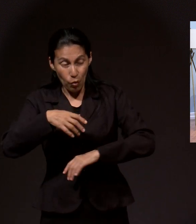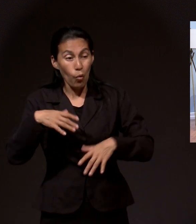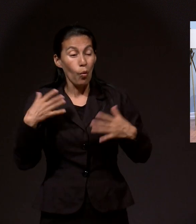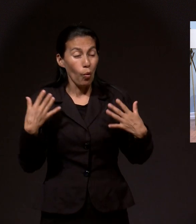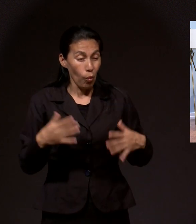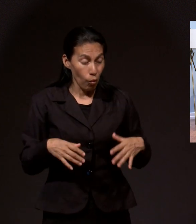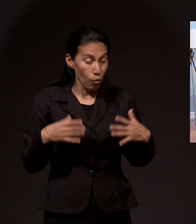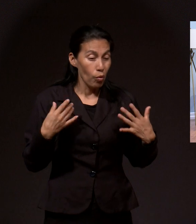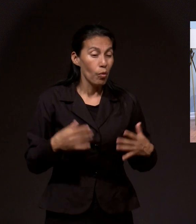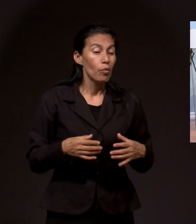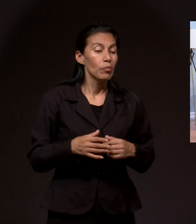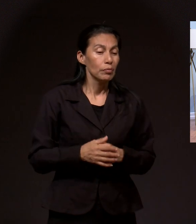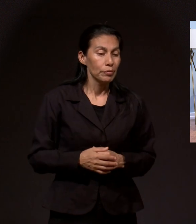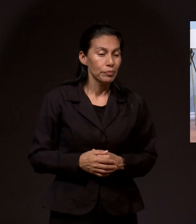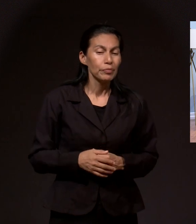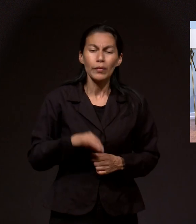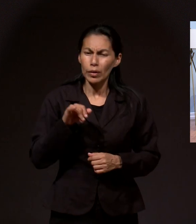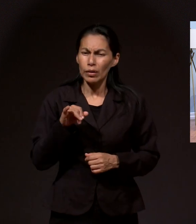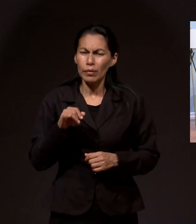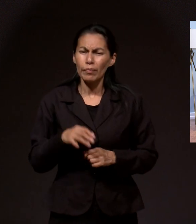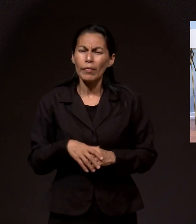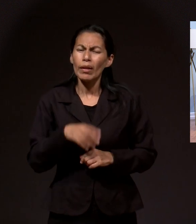bendición. Bueno,